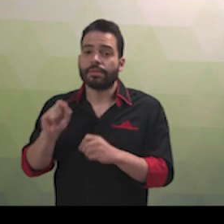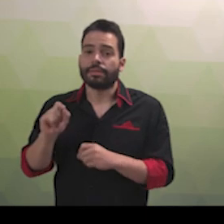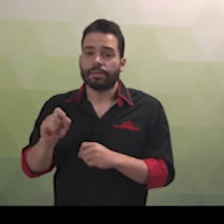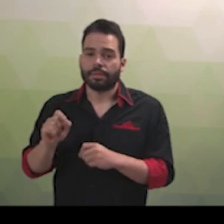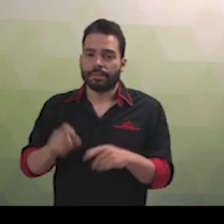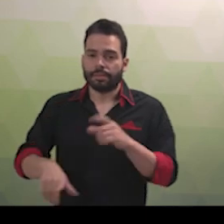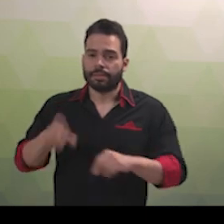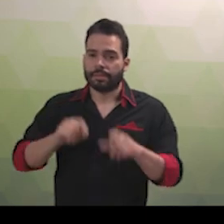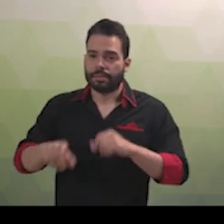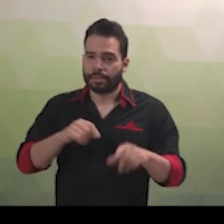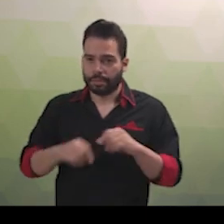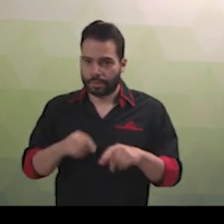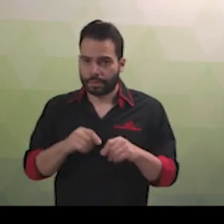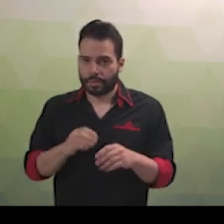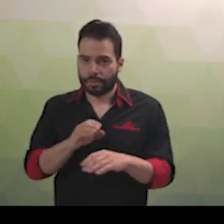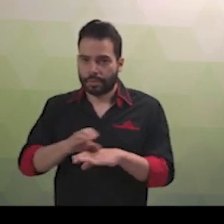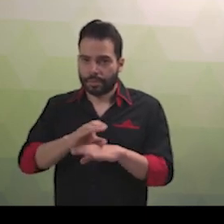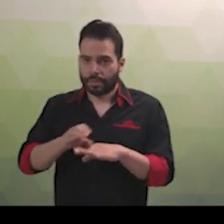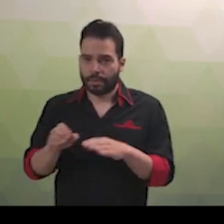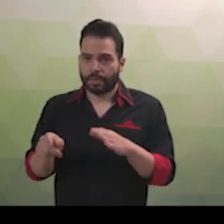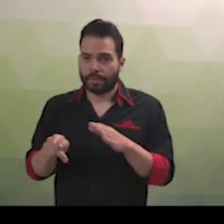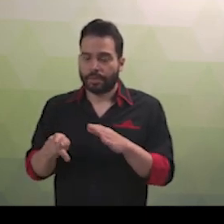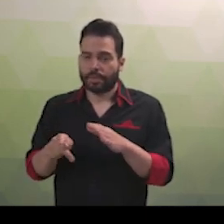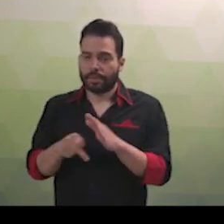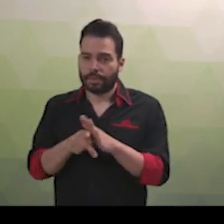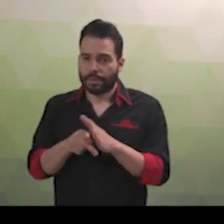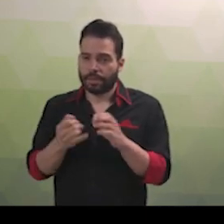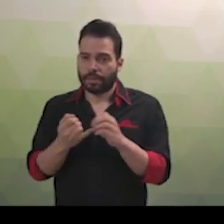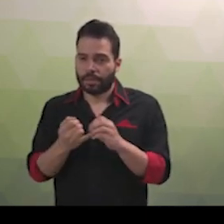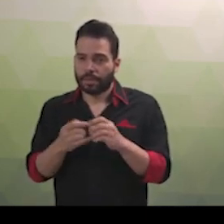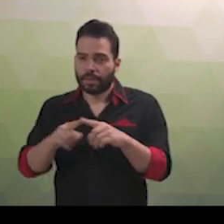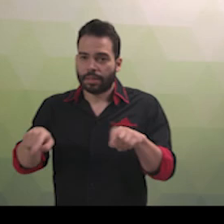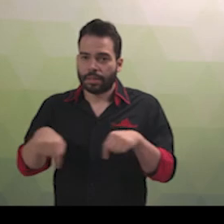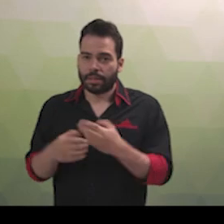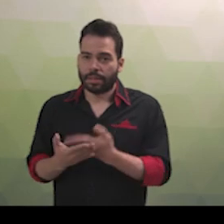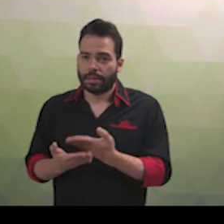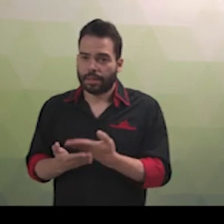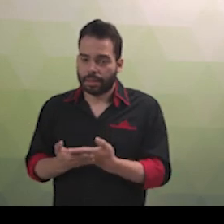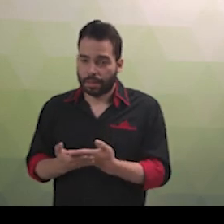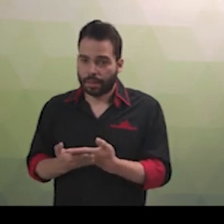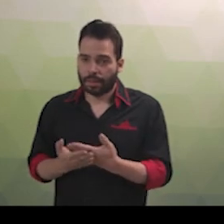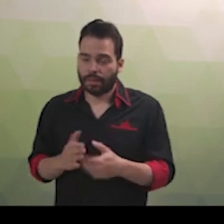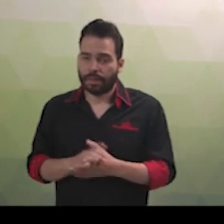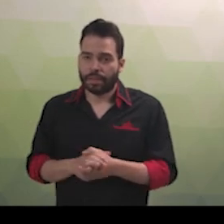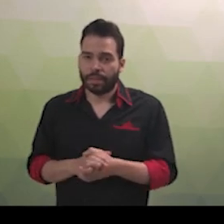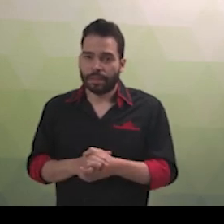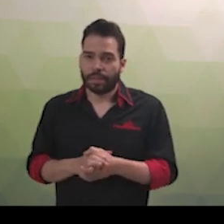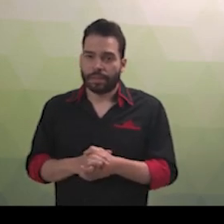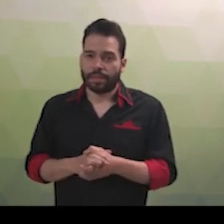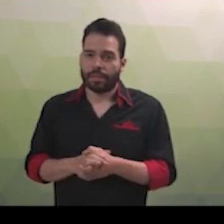aos conhecimentos e conteúdos curriculares em todas as atividades didático-pedagógicas e